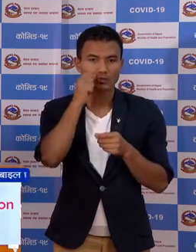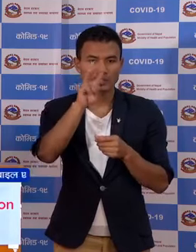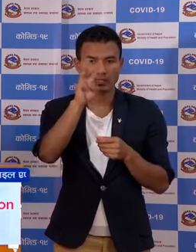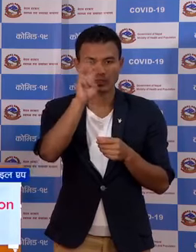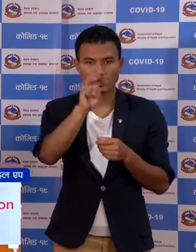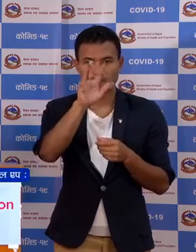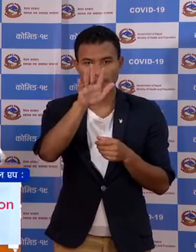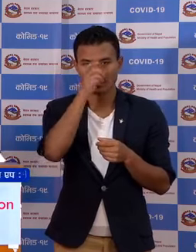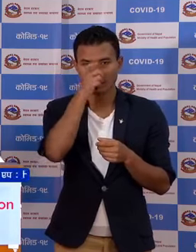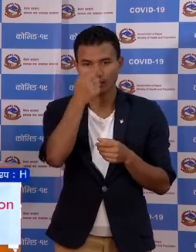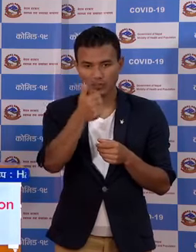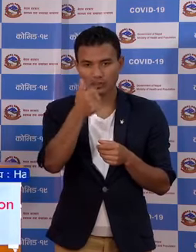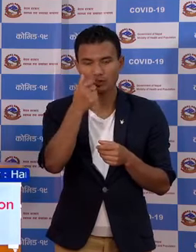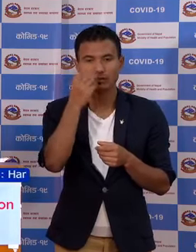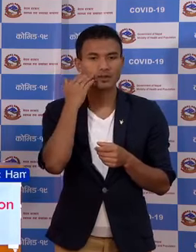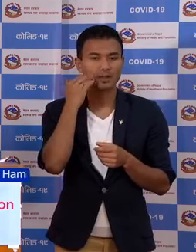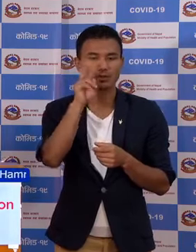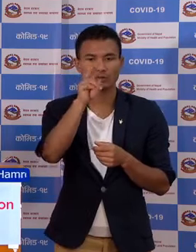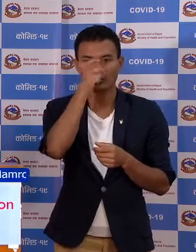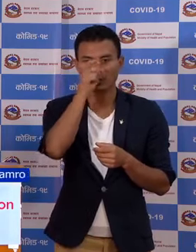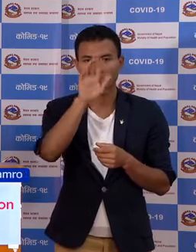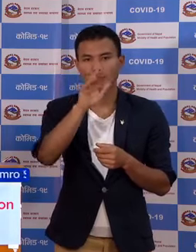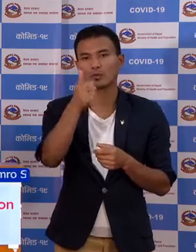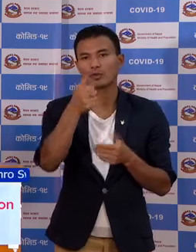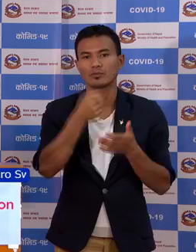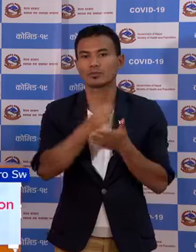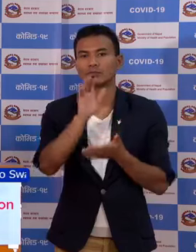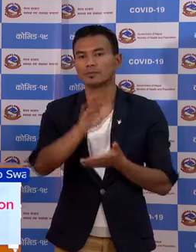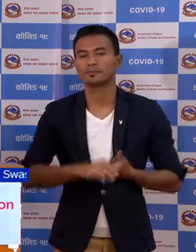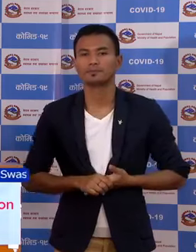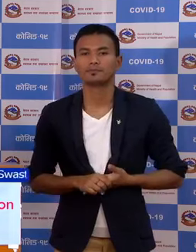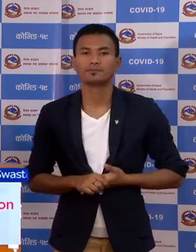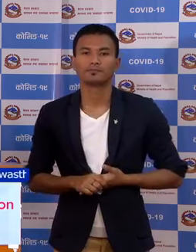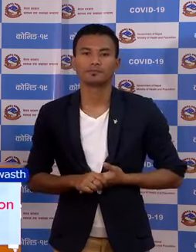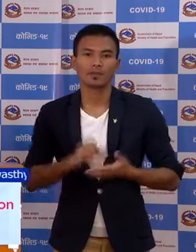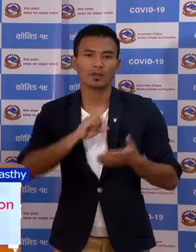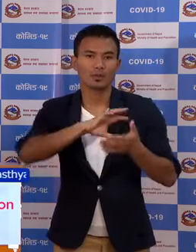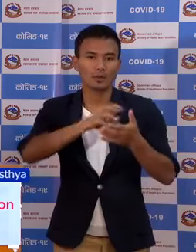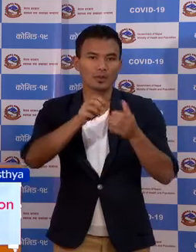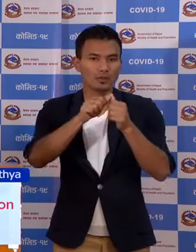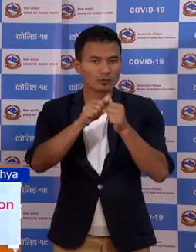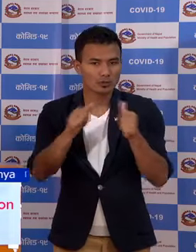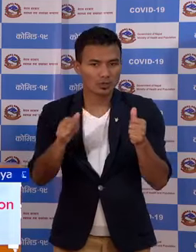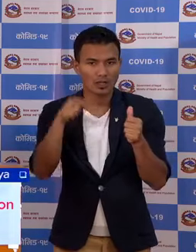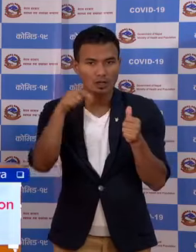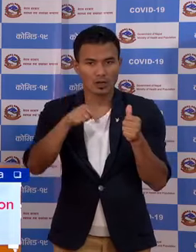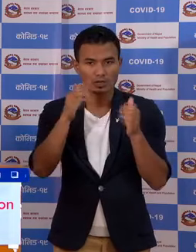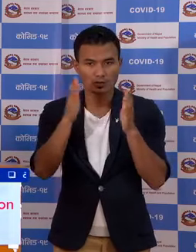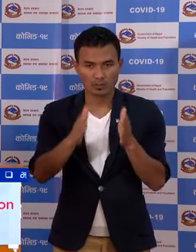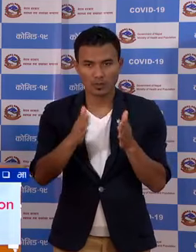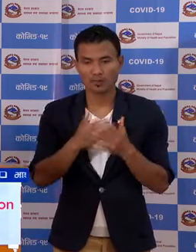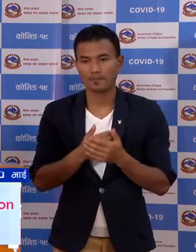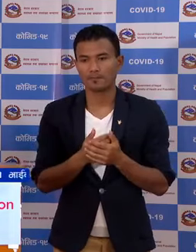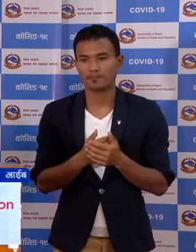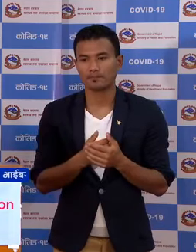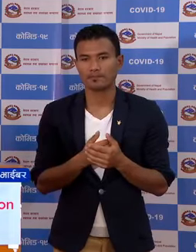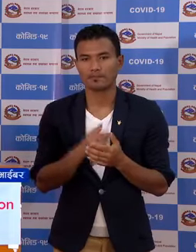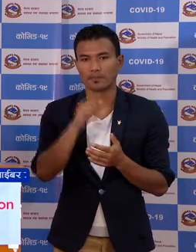चा र महिला 2099 चा प्रदेश वाईज अईले सम्मा